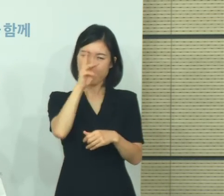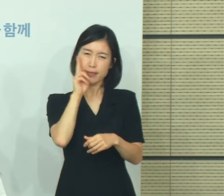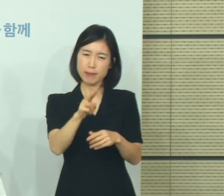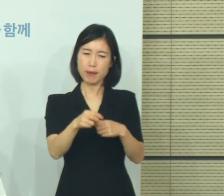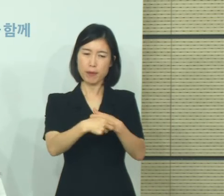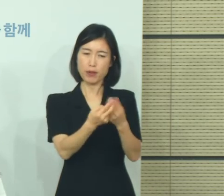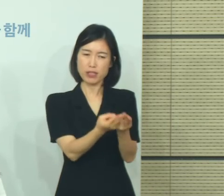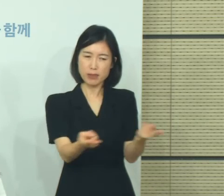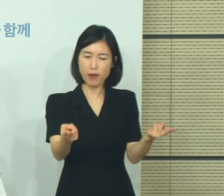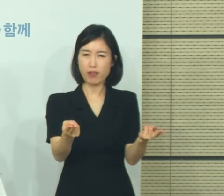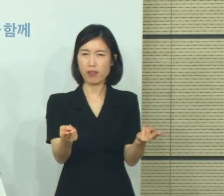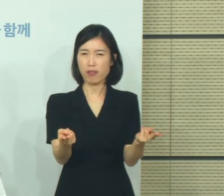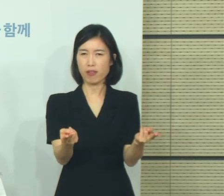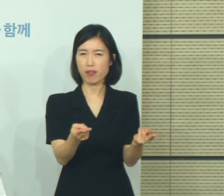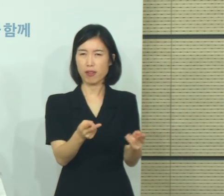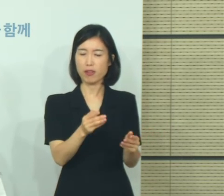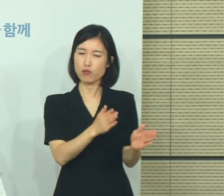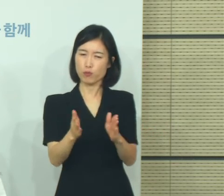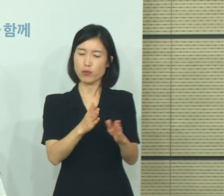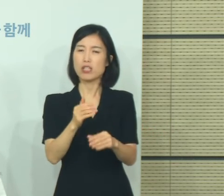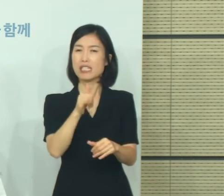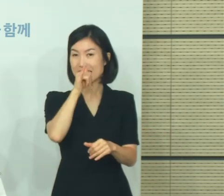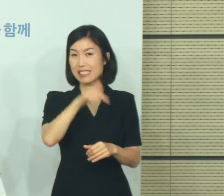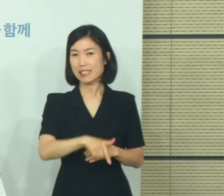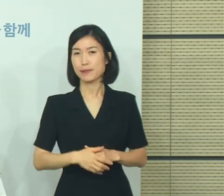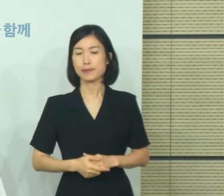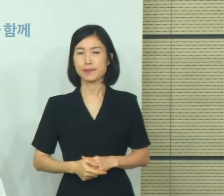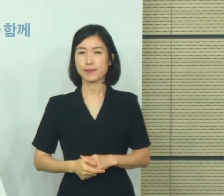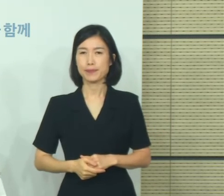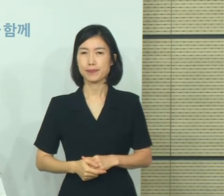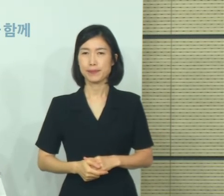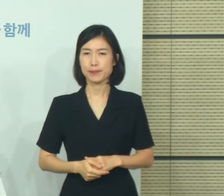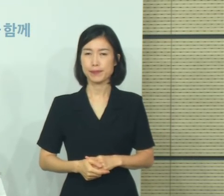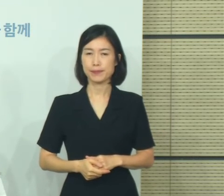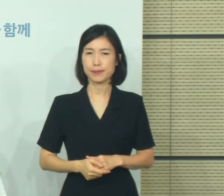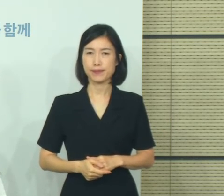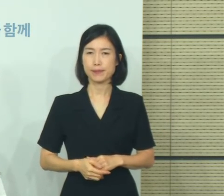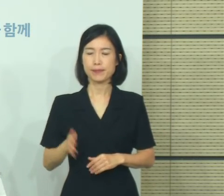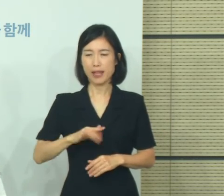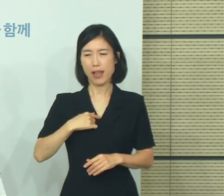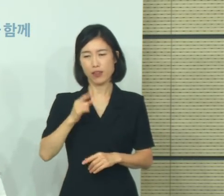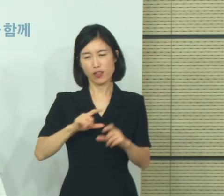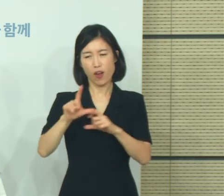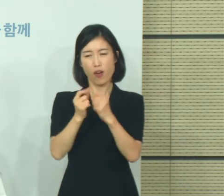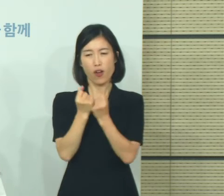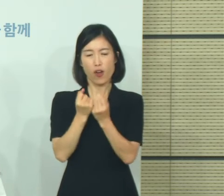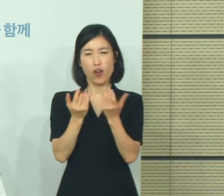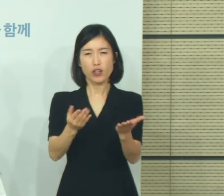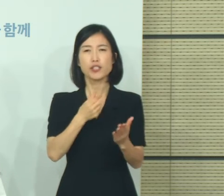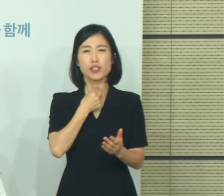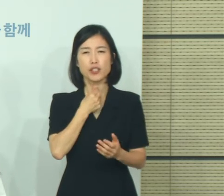부분들이 같이 포함이 되는 거고 다만 조금 말씀을 드리고 싶은 것은 우리가